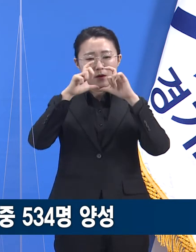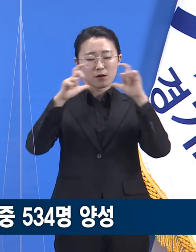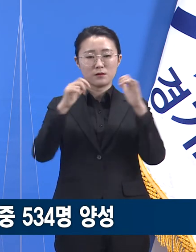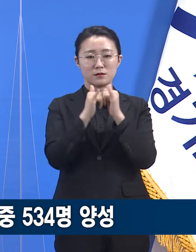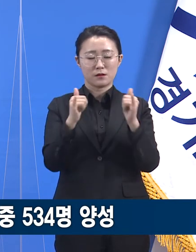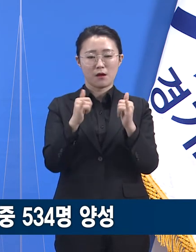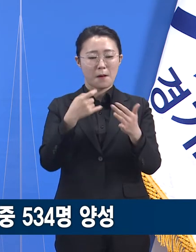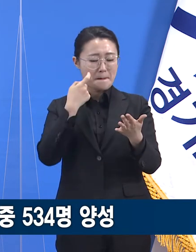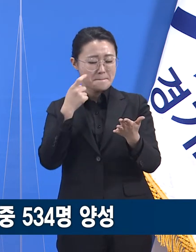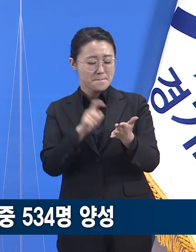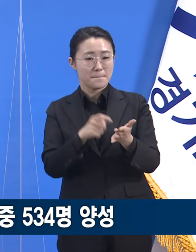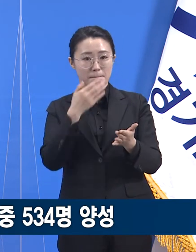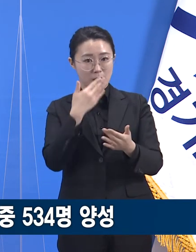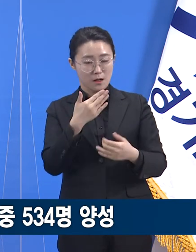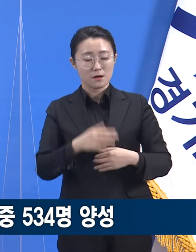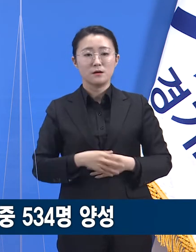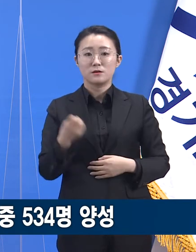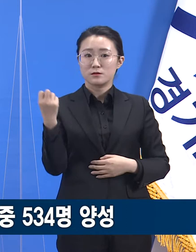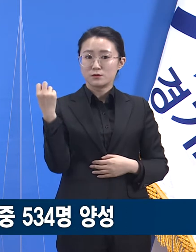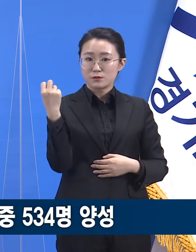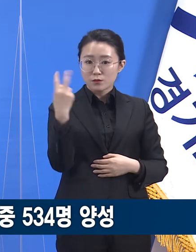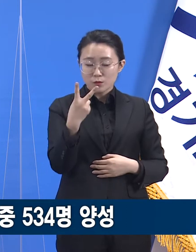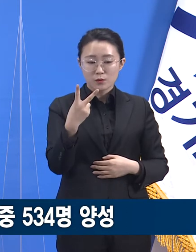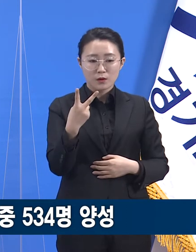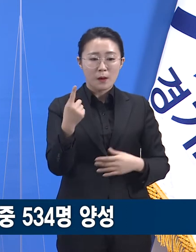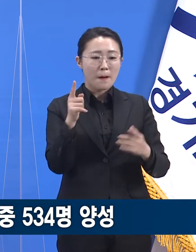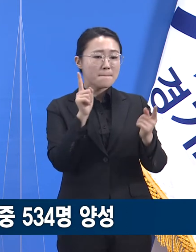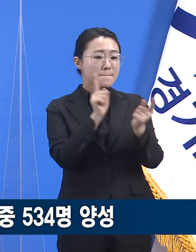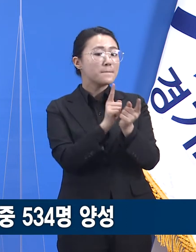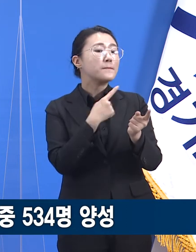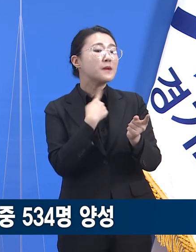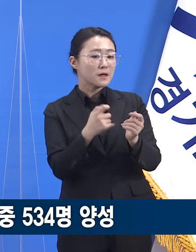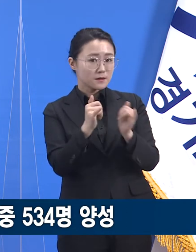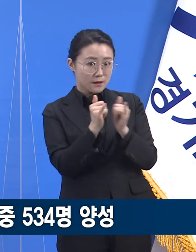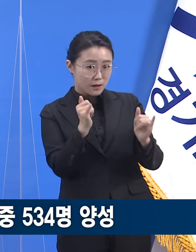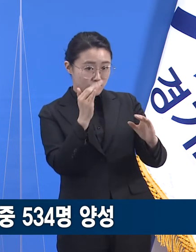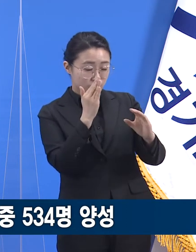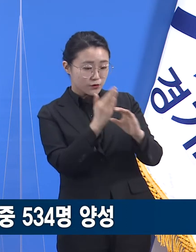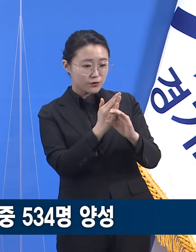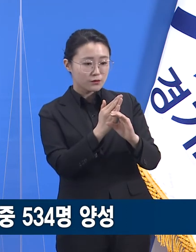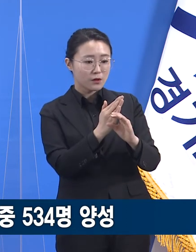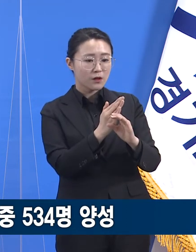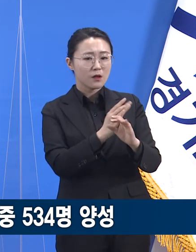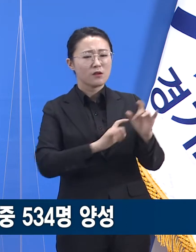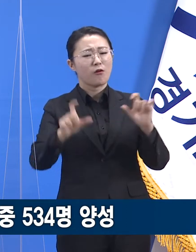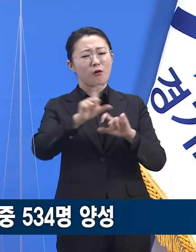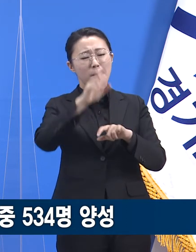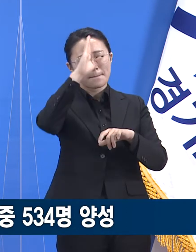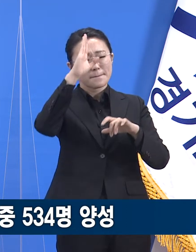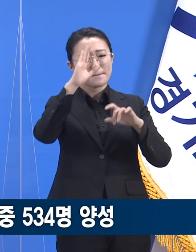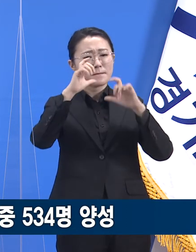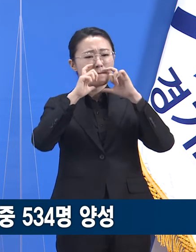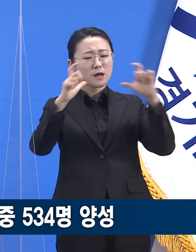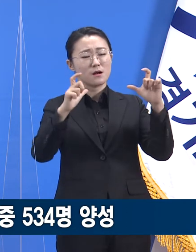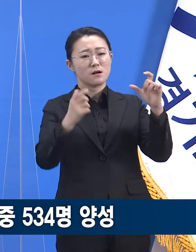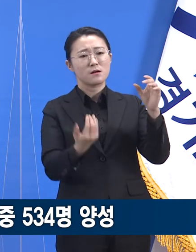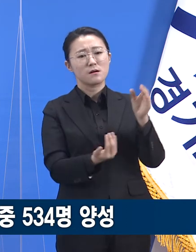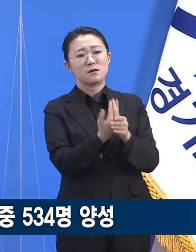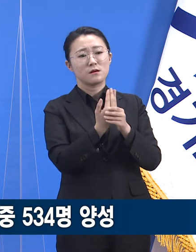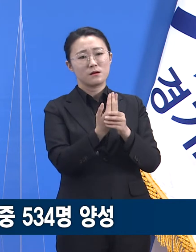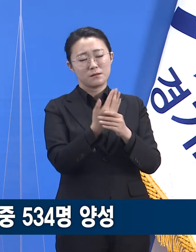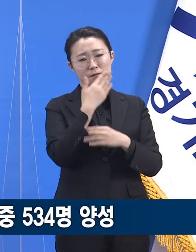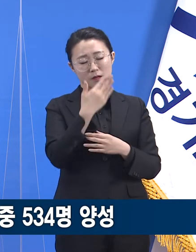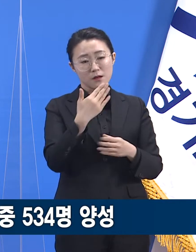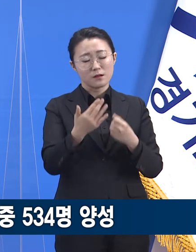관리 중인 접촉자들 중에서 시간에 따라 추가 확진자가 발생하면서 숫자는 더 늘어날